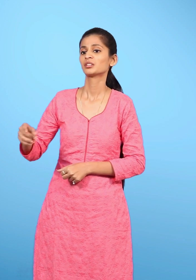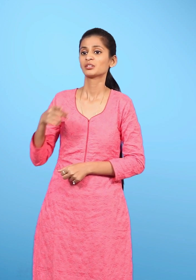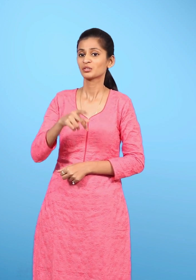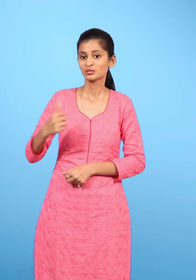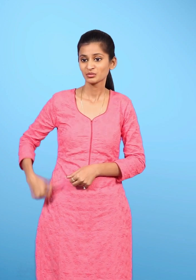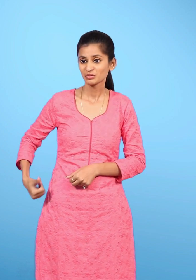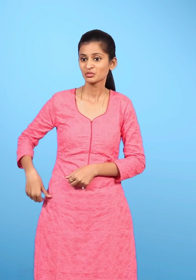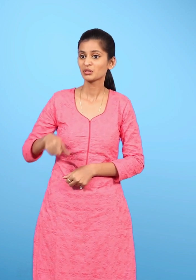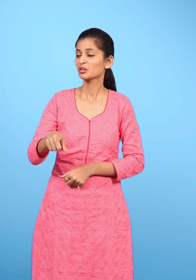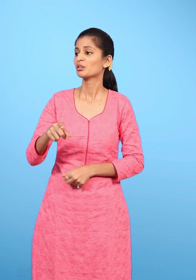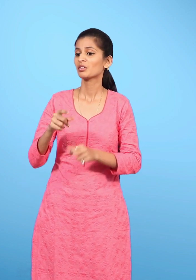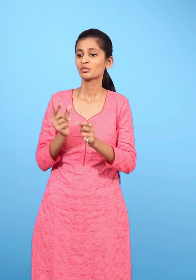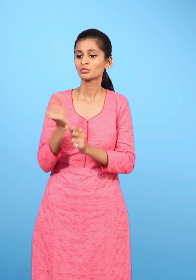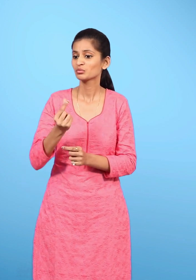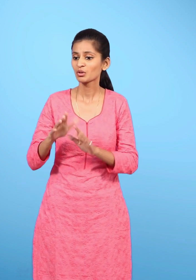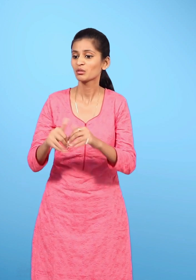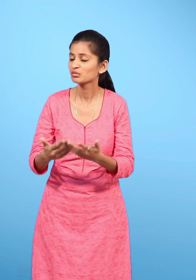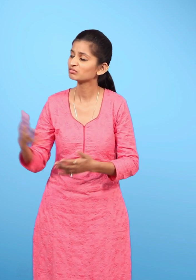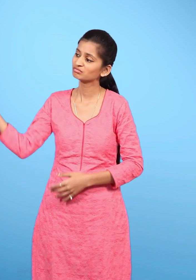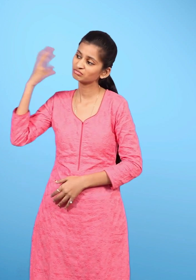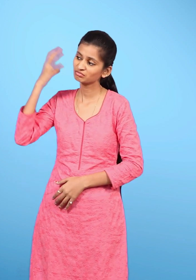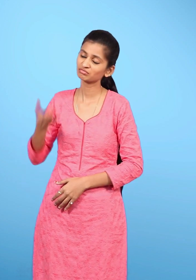टॉयलेट ठीक से ना इस्तेमाल करने पर डाटेंगी